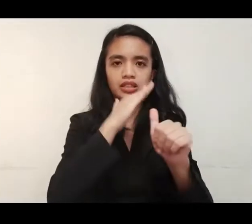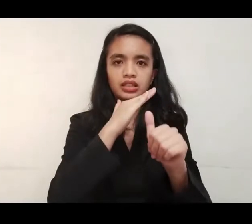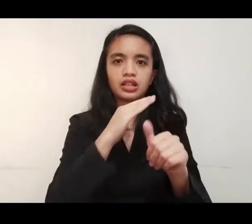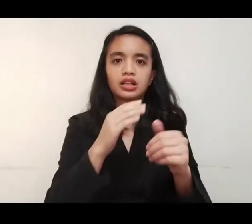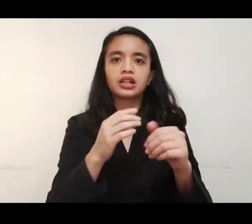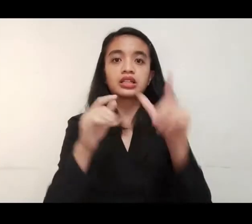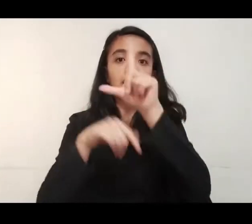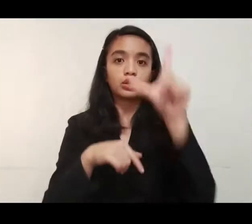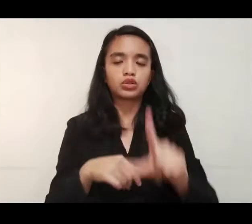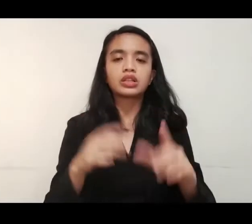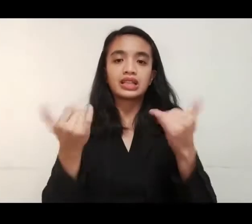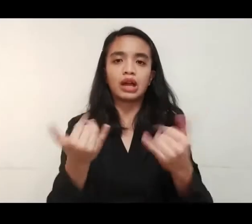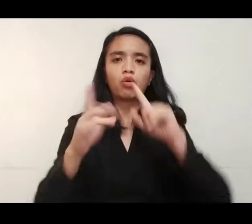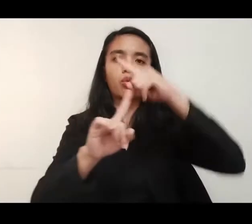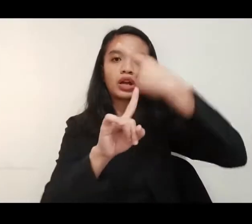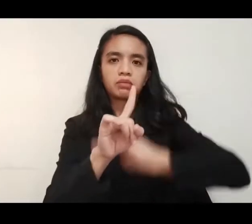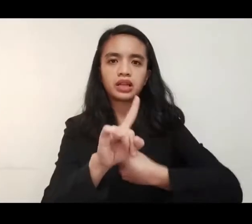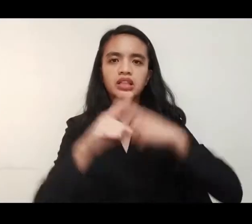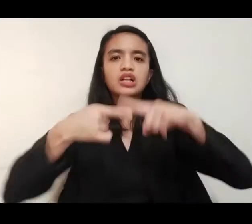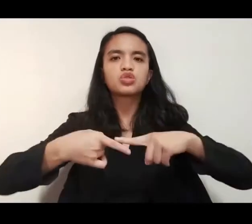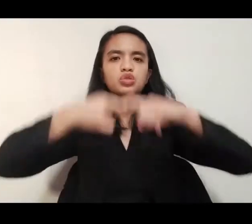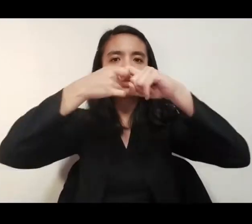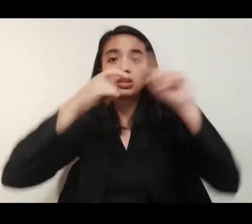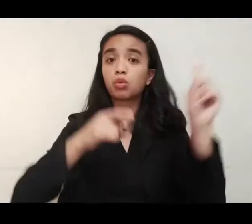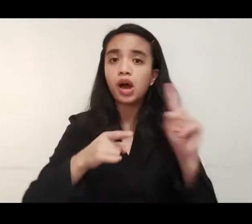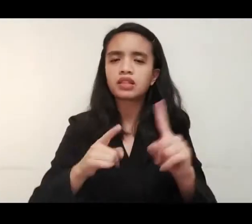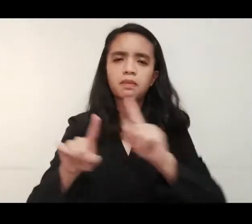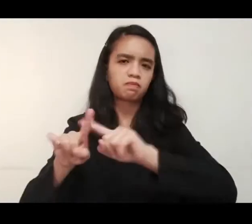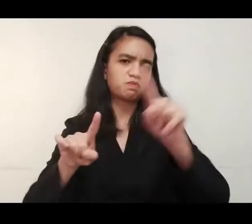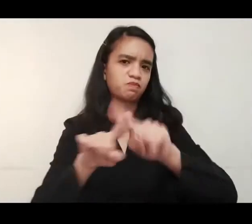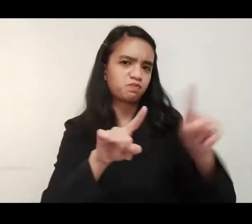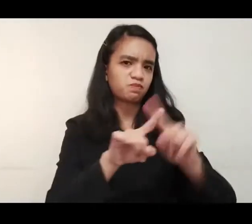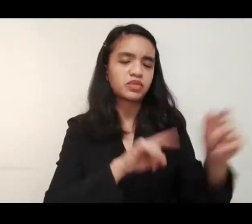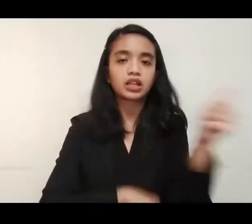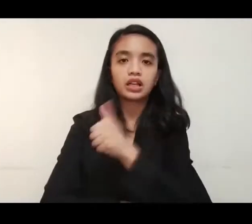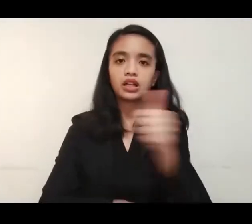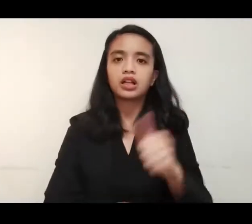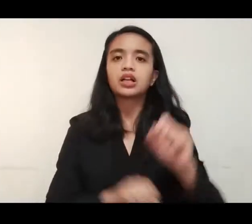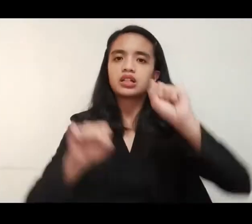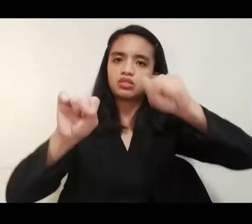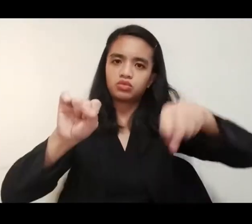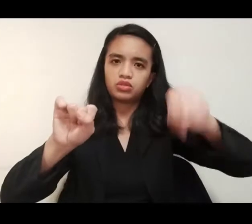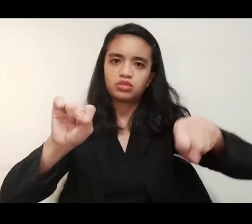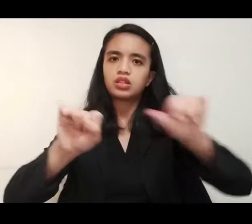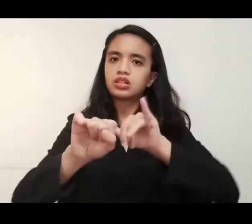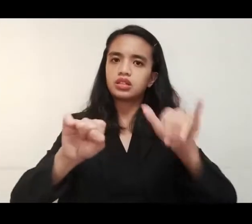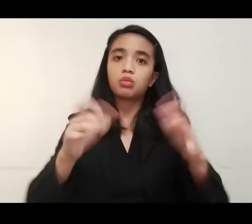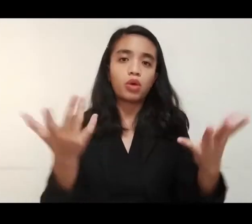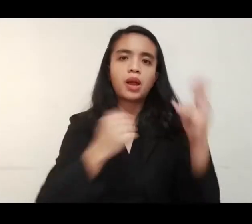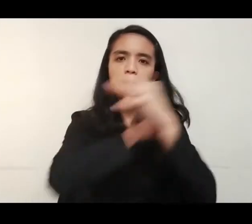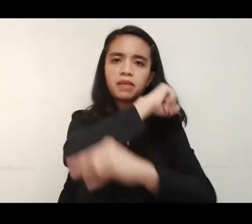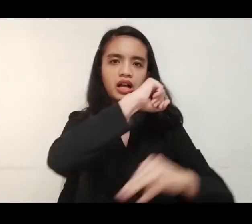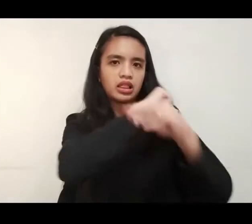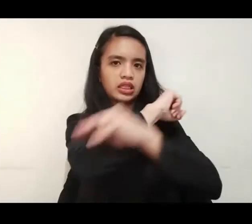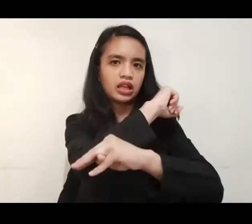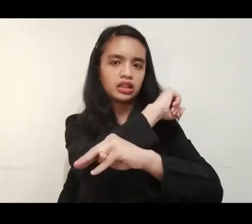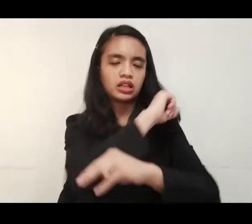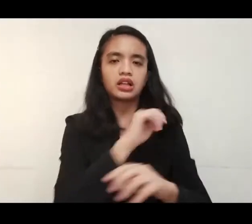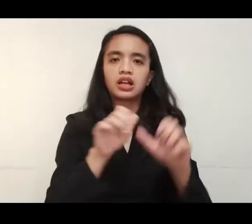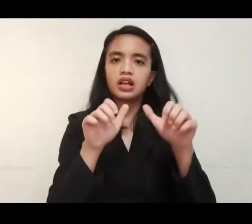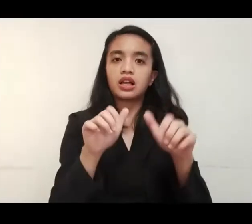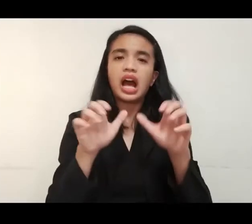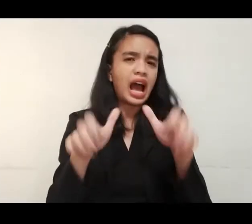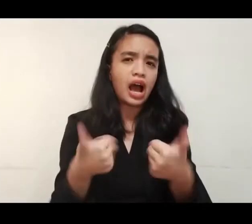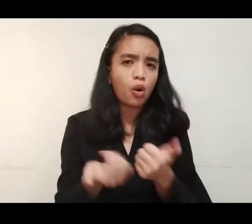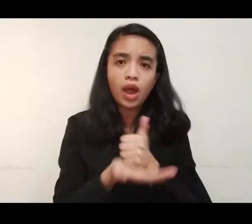Luzon. Mayigit isang buwan nang suspendido ang mass public transportation. Apektado ang mga tricycle at pedicab driver sa mga